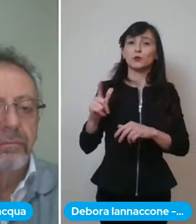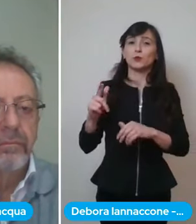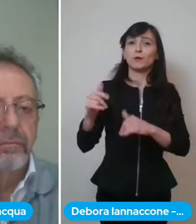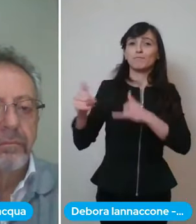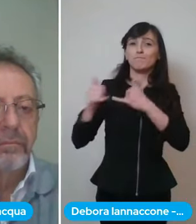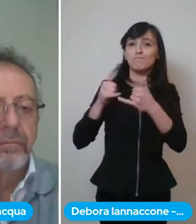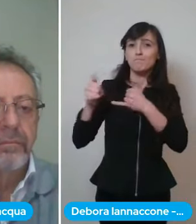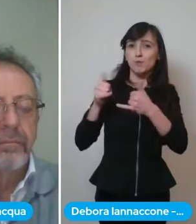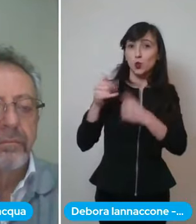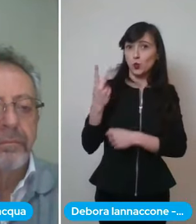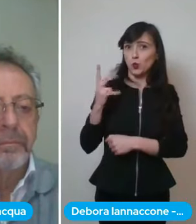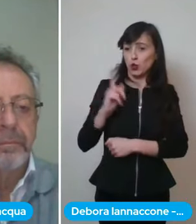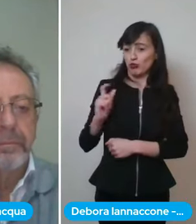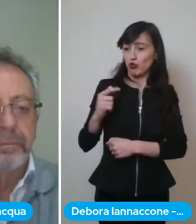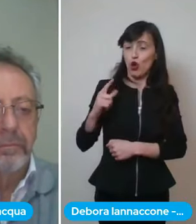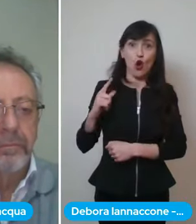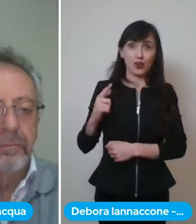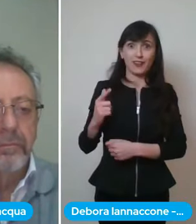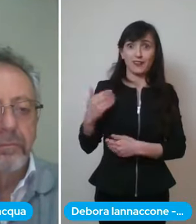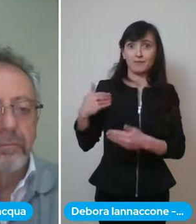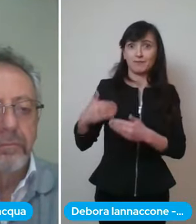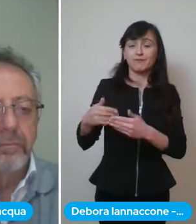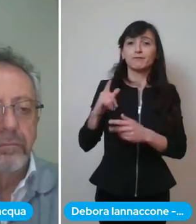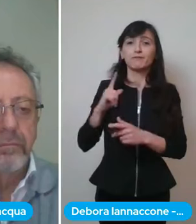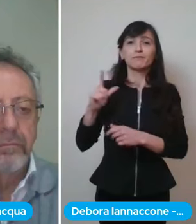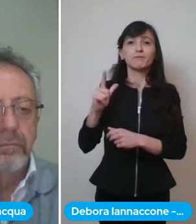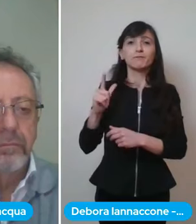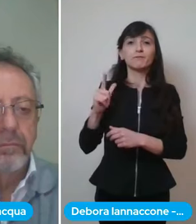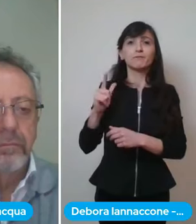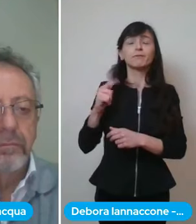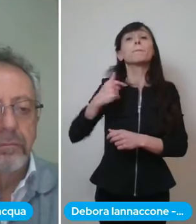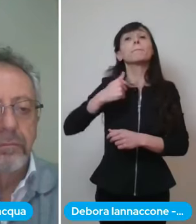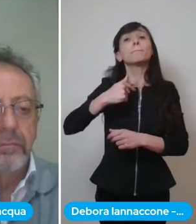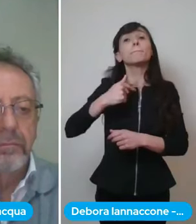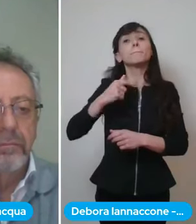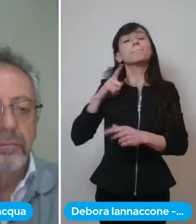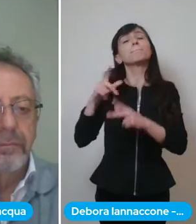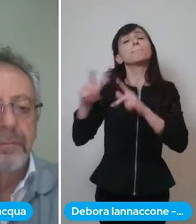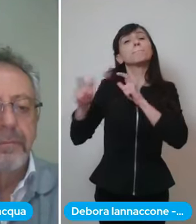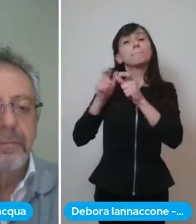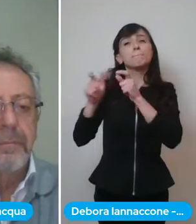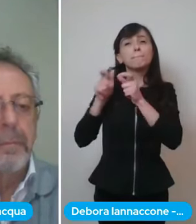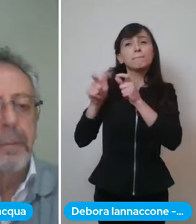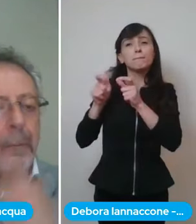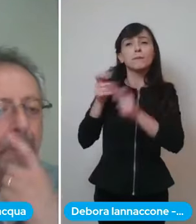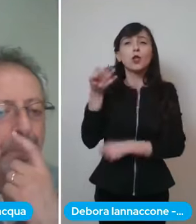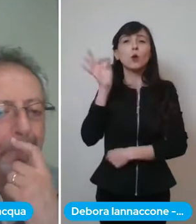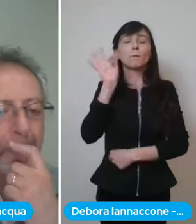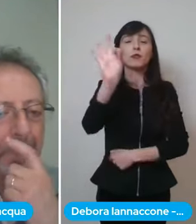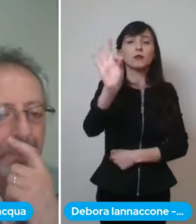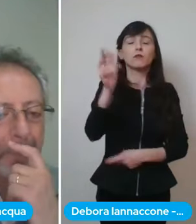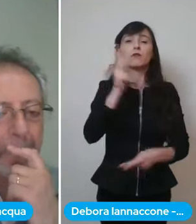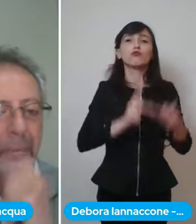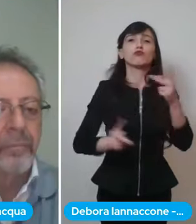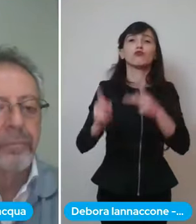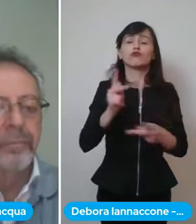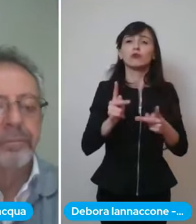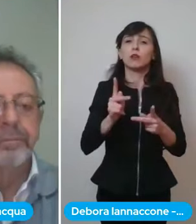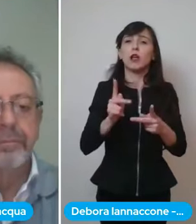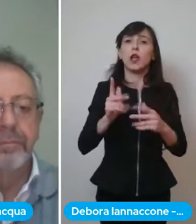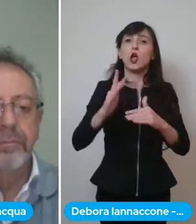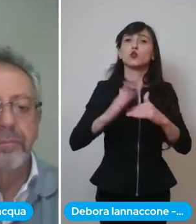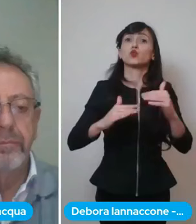ultimi due giorni con l'obiettivo di cercare di trovare una struttura